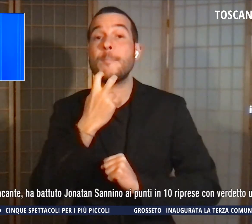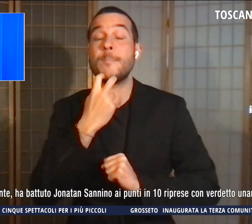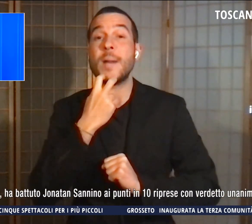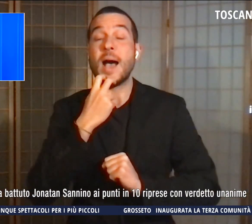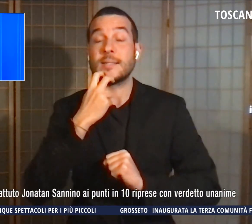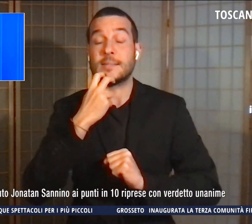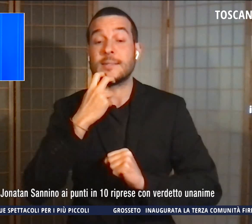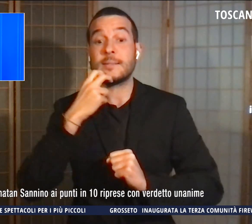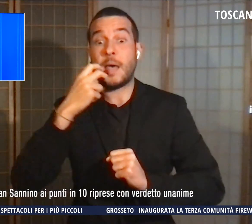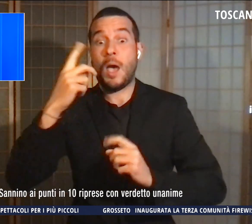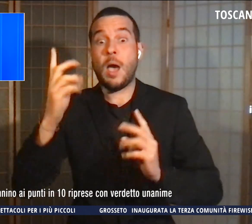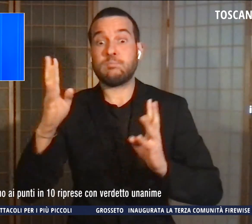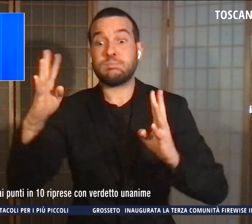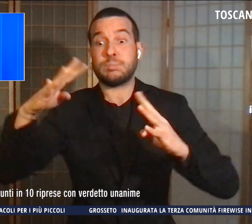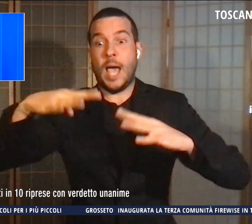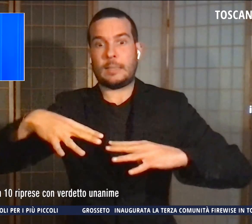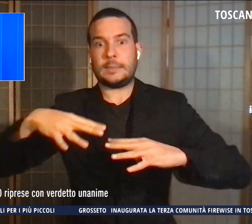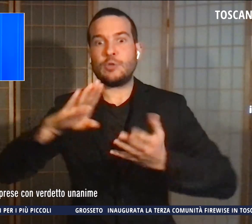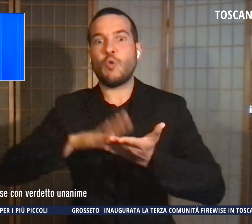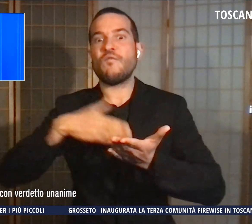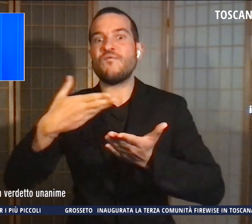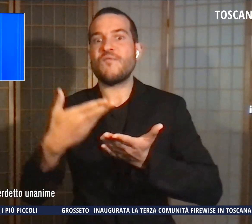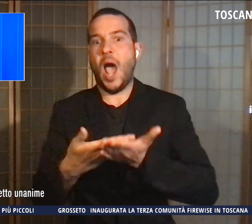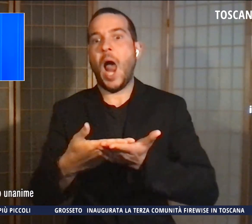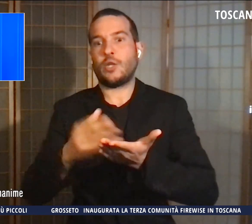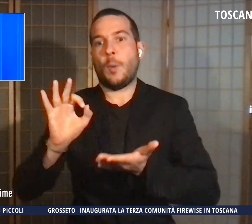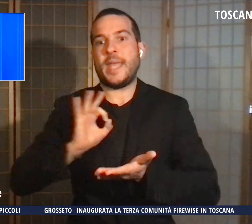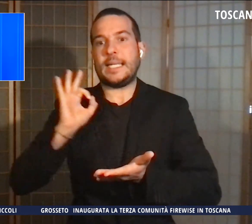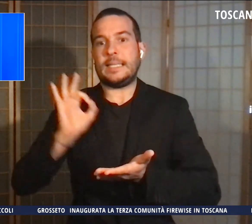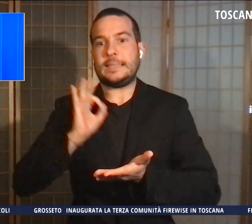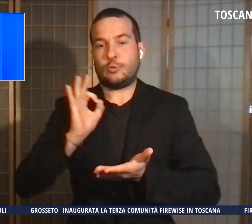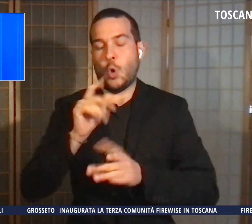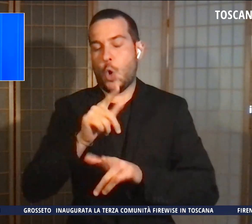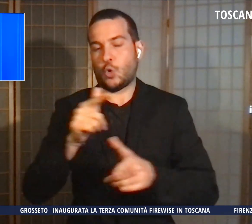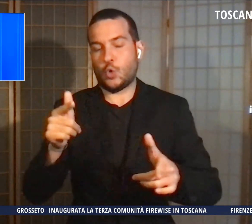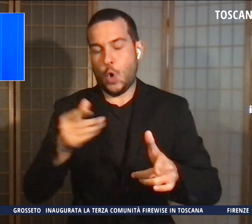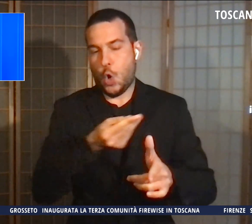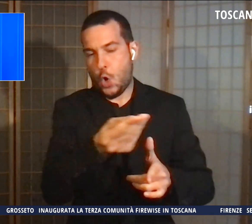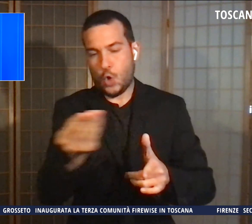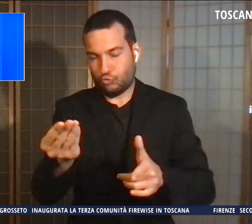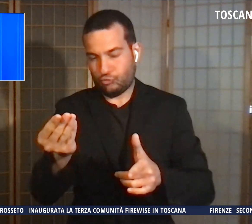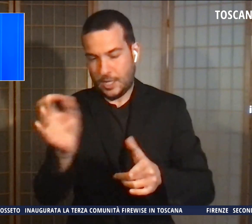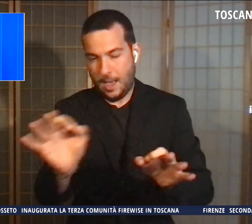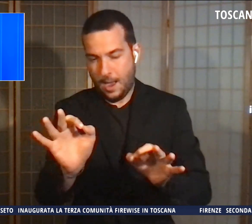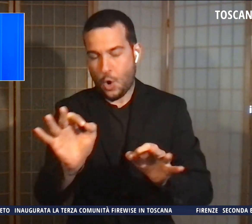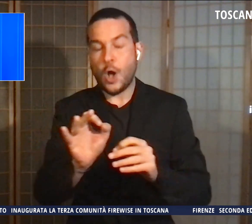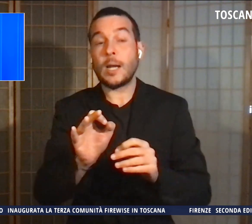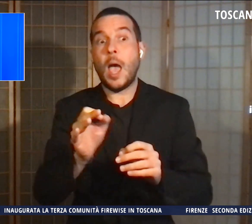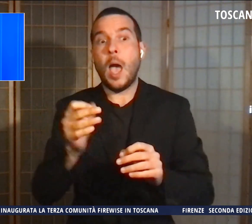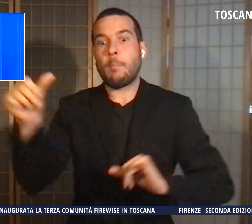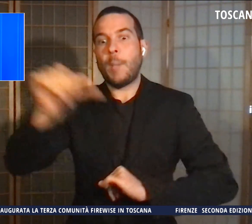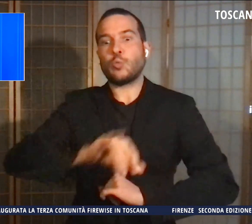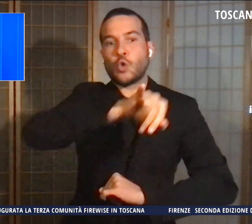per il titolo che era vacante, ha battuto Jonathan Sannino ai